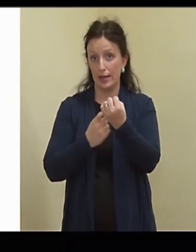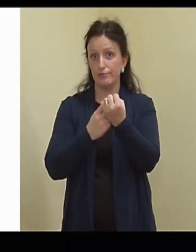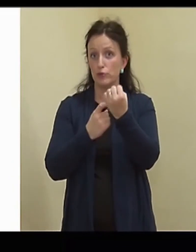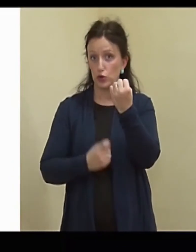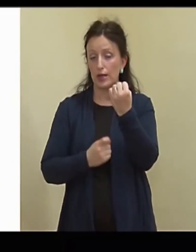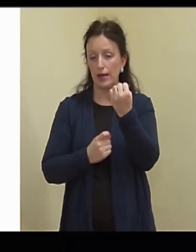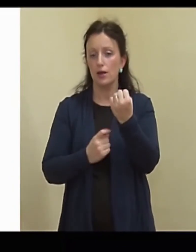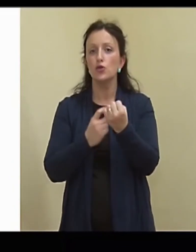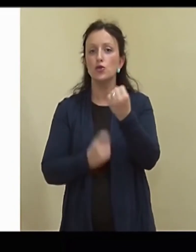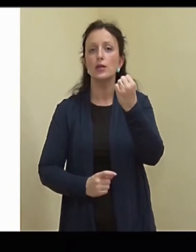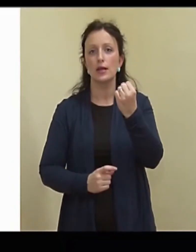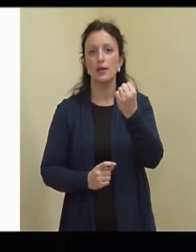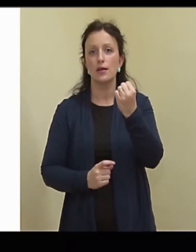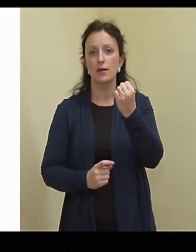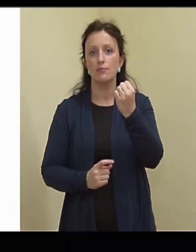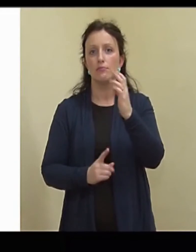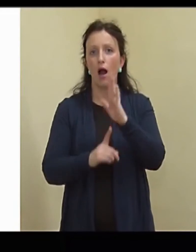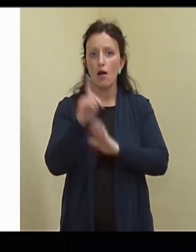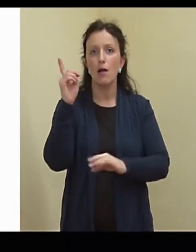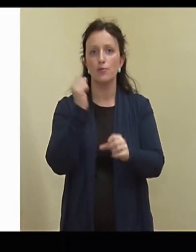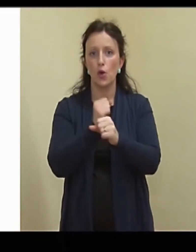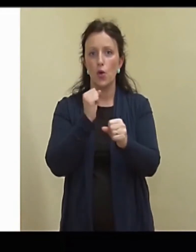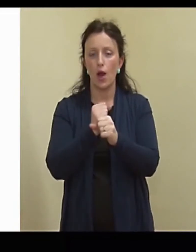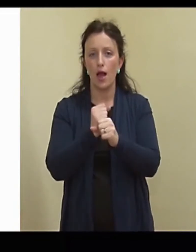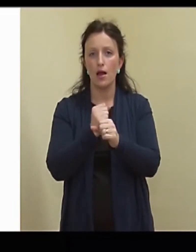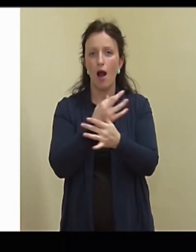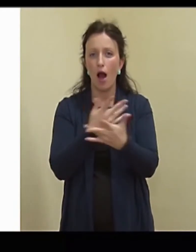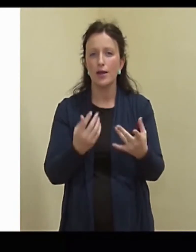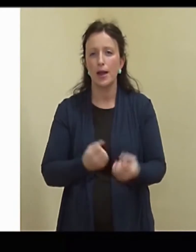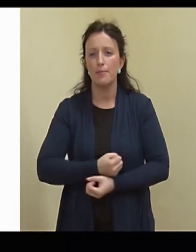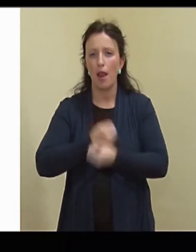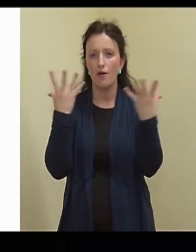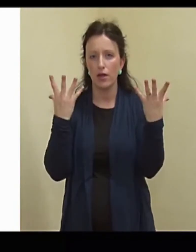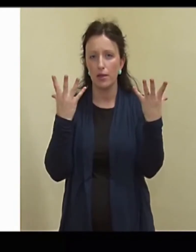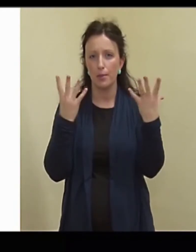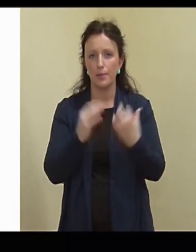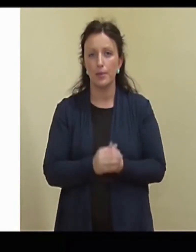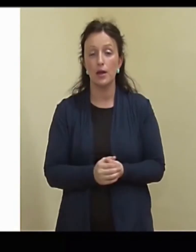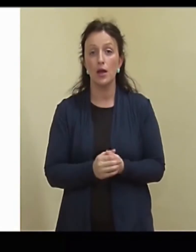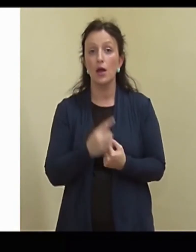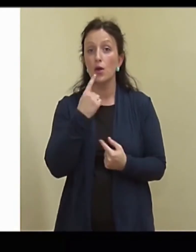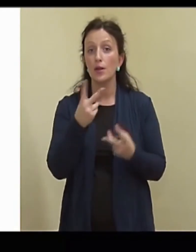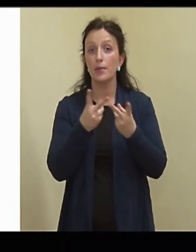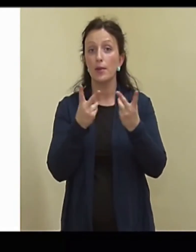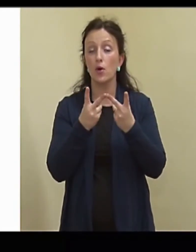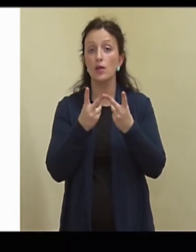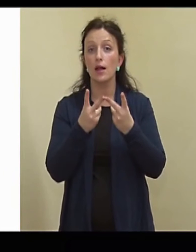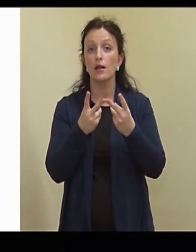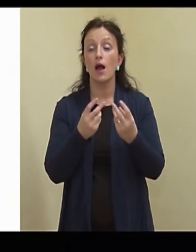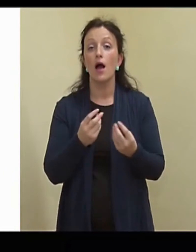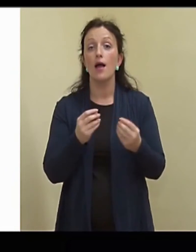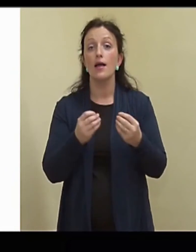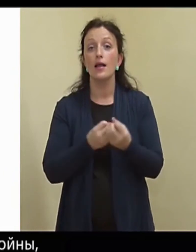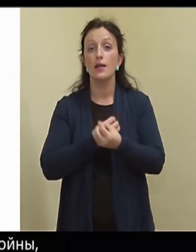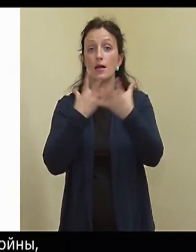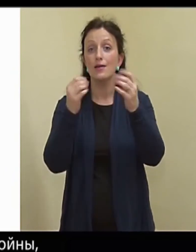süütik paneb, paneb lõhkekeha tööle. Paneb lõhke, aineb lahvatama. Ja ütleme nii, et kõik enamus lõhkekehi, me täna äkki